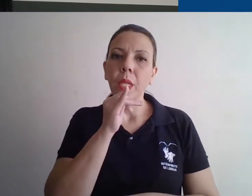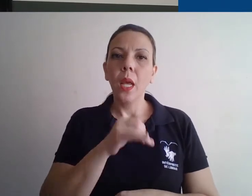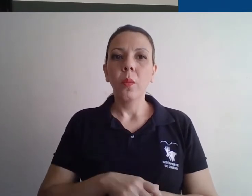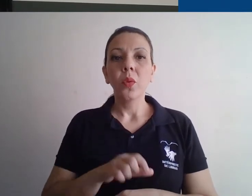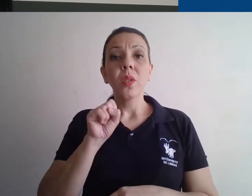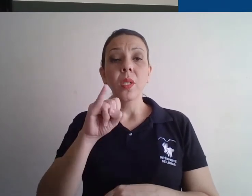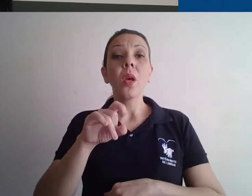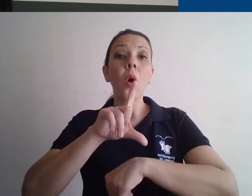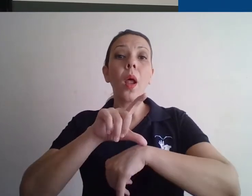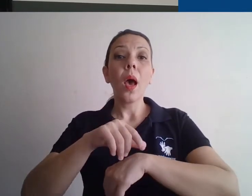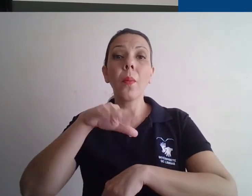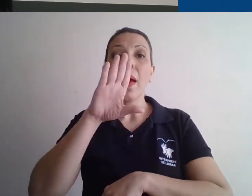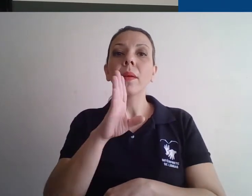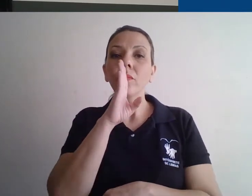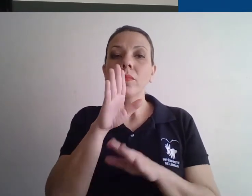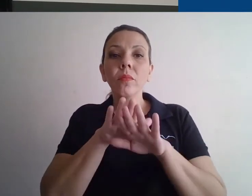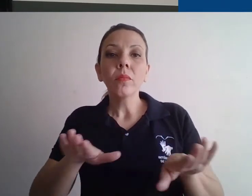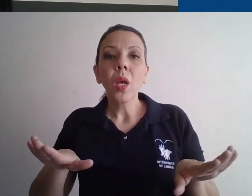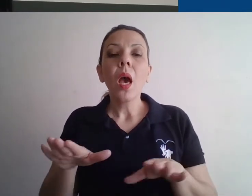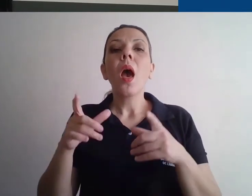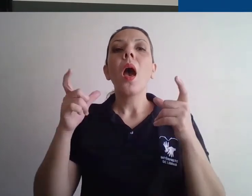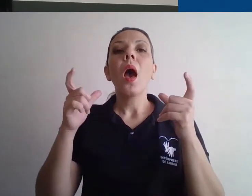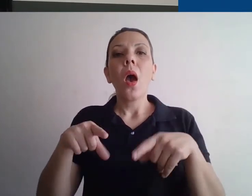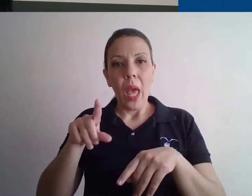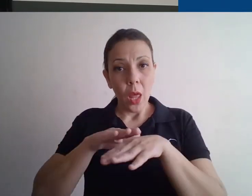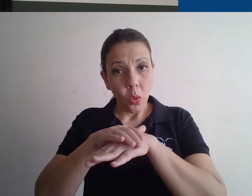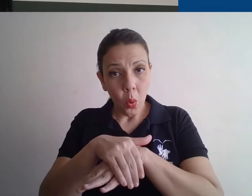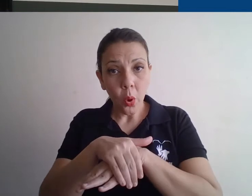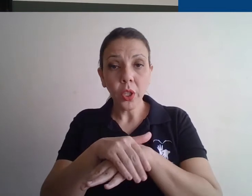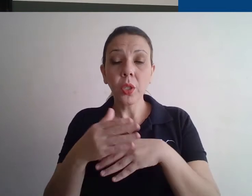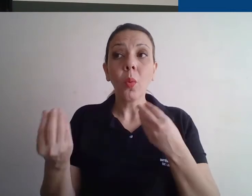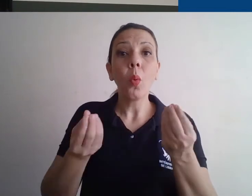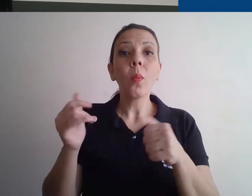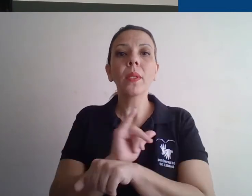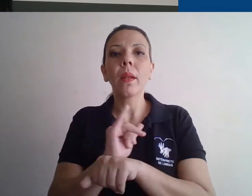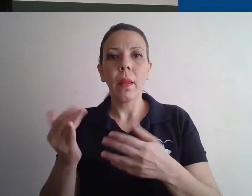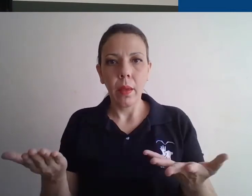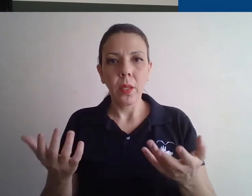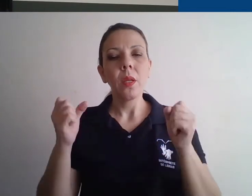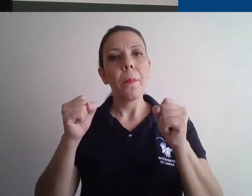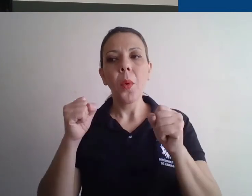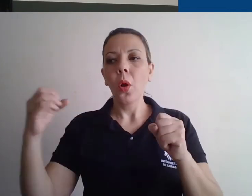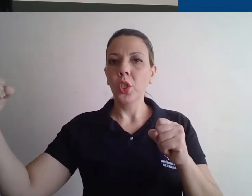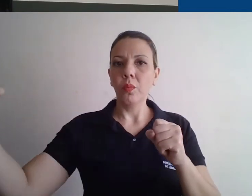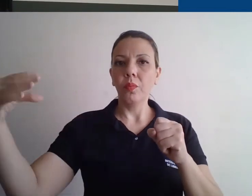momento silencioso na sua casa, não tem problema. A minha dica é usar luminárias ou abajures ou alguma coisa assim,